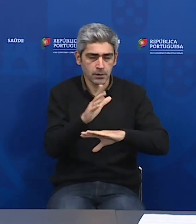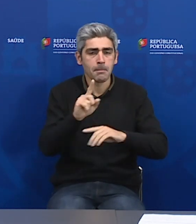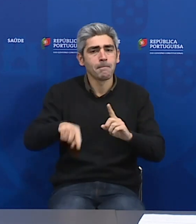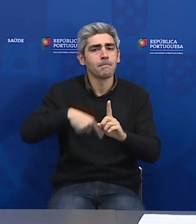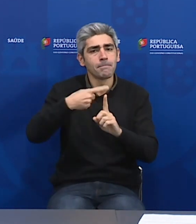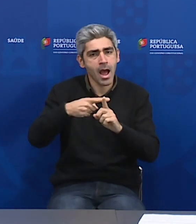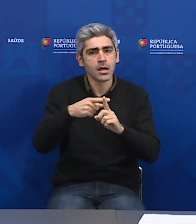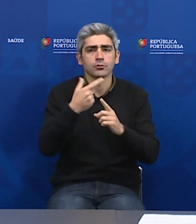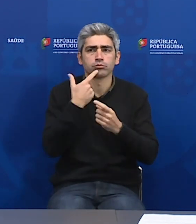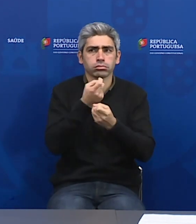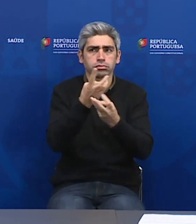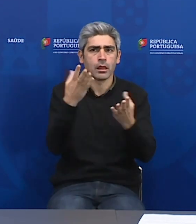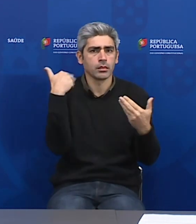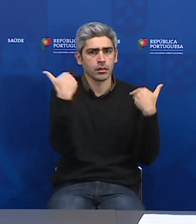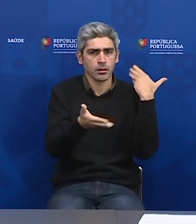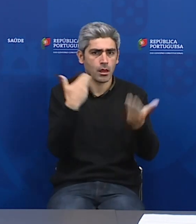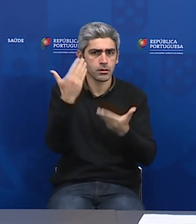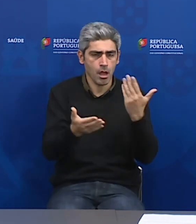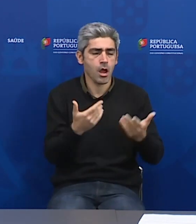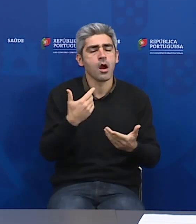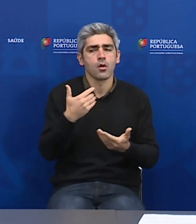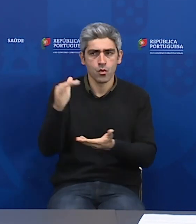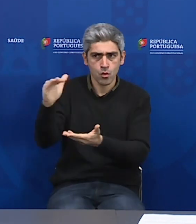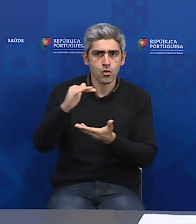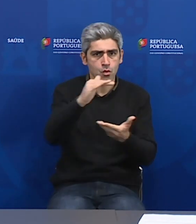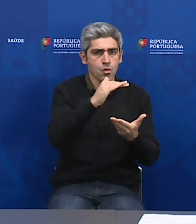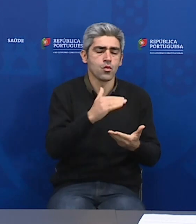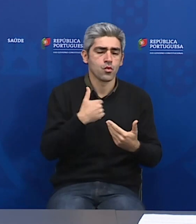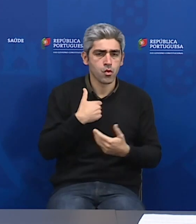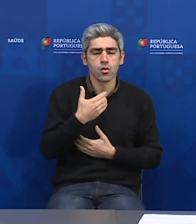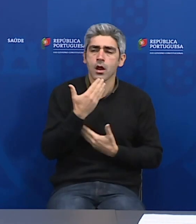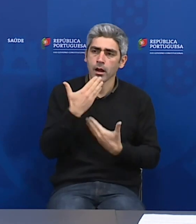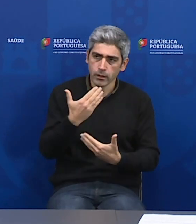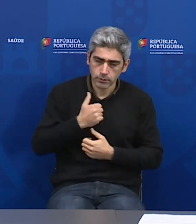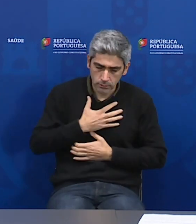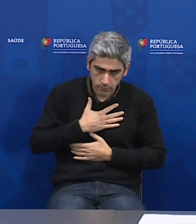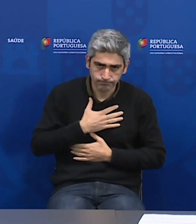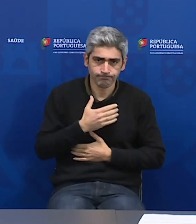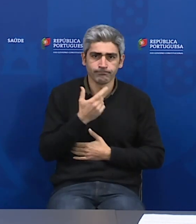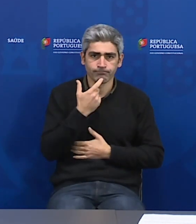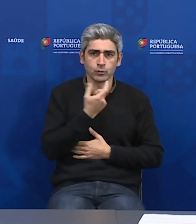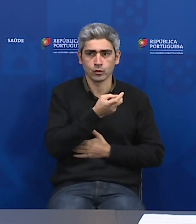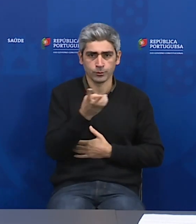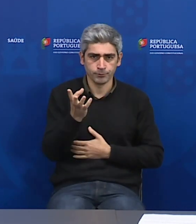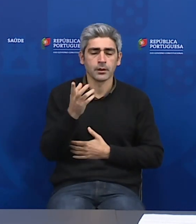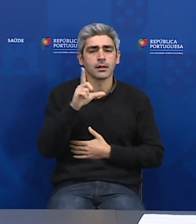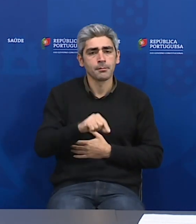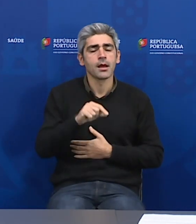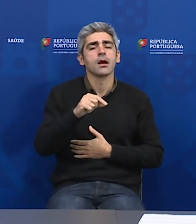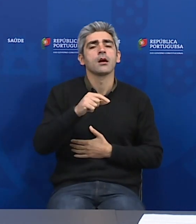desde já, reconhecidamente agradecemos. Por outro lado, estão também encomendados 280